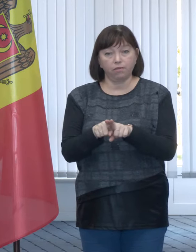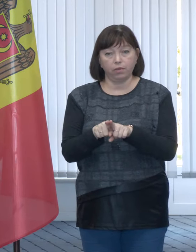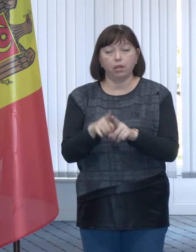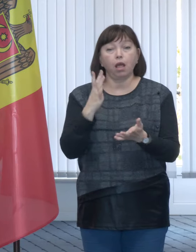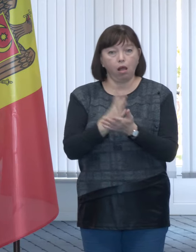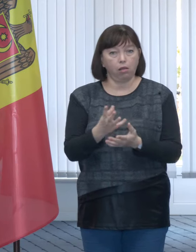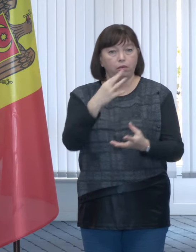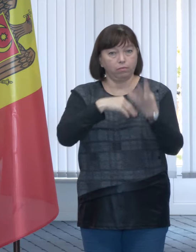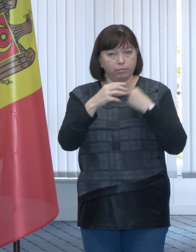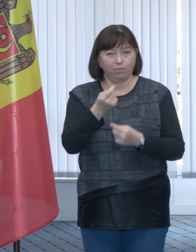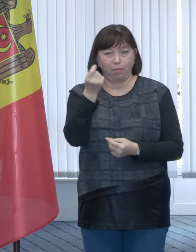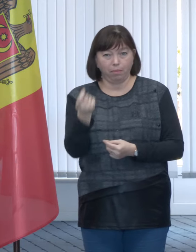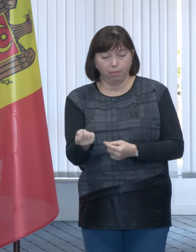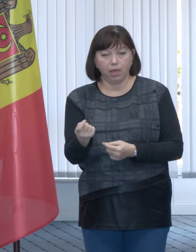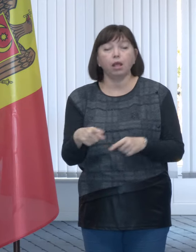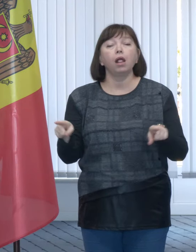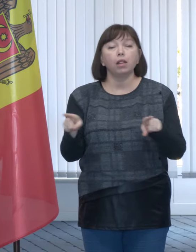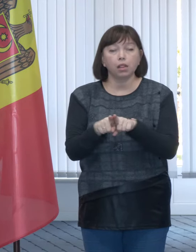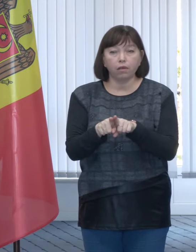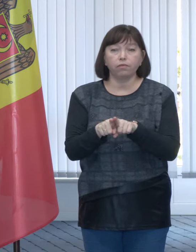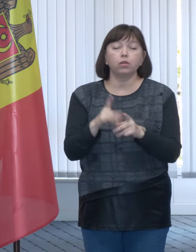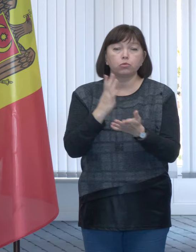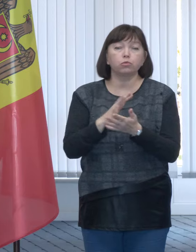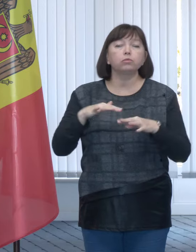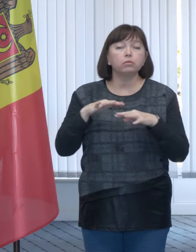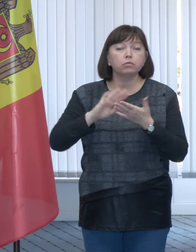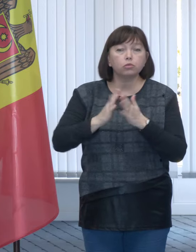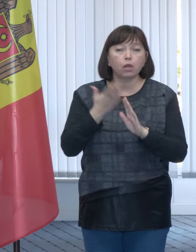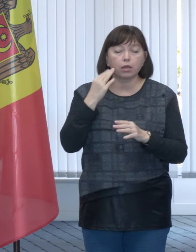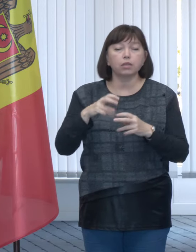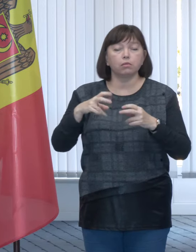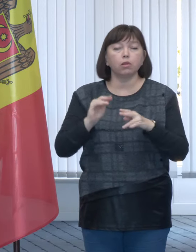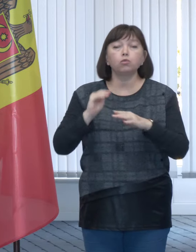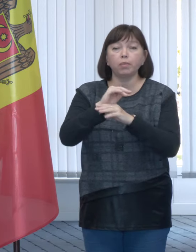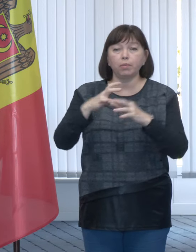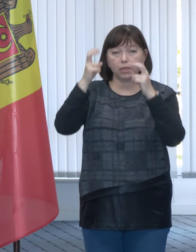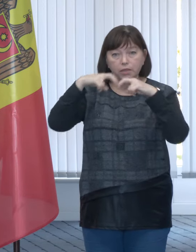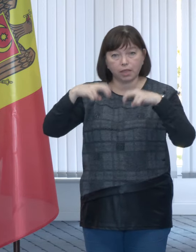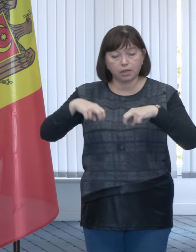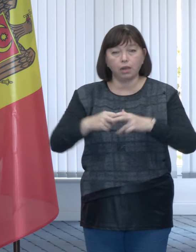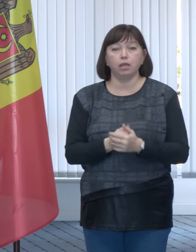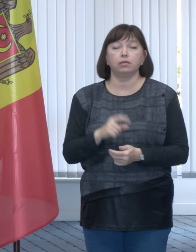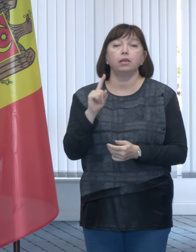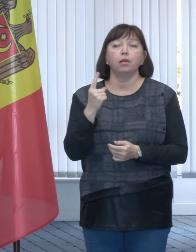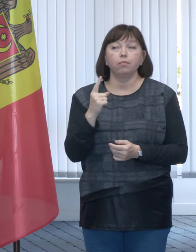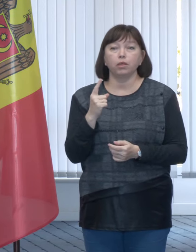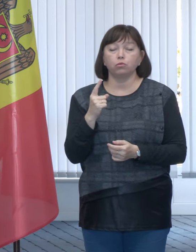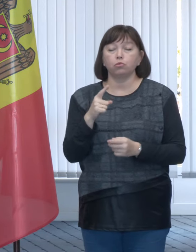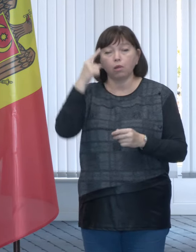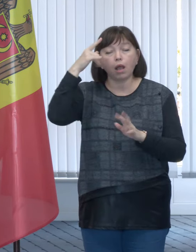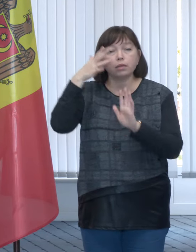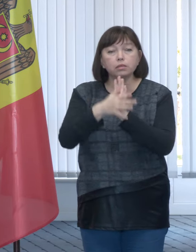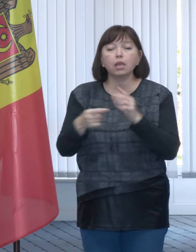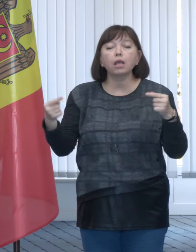și are un venit foarte mic, la fel, sunt situații care sunt analizate suplimentar pentru a